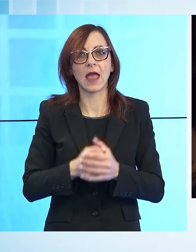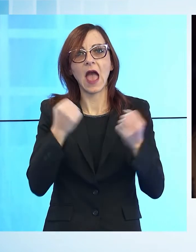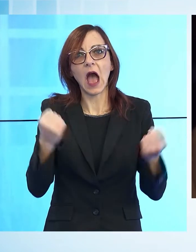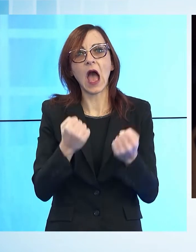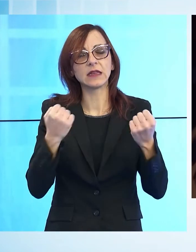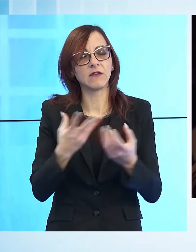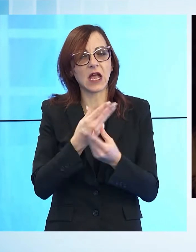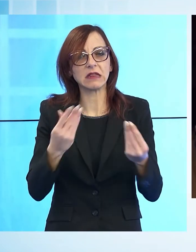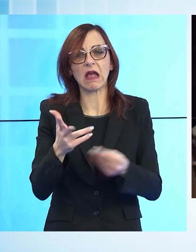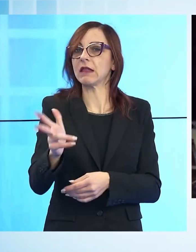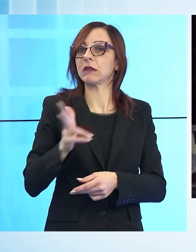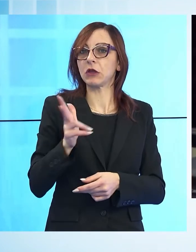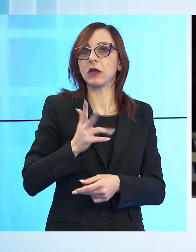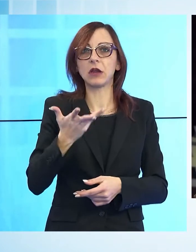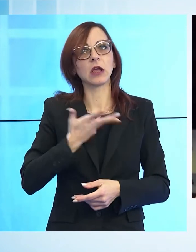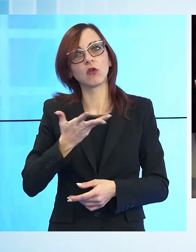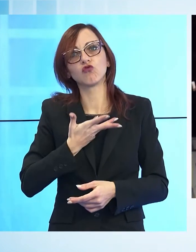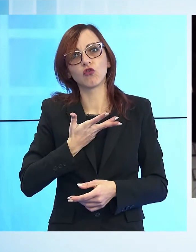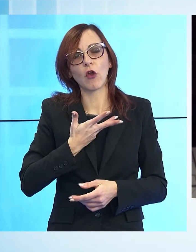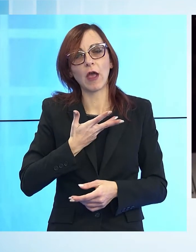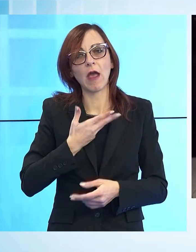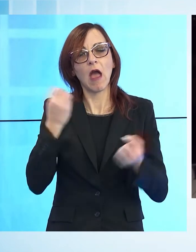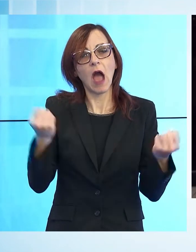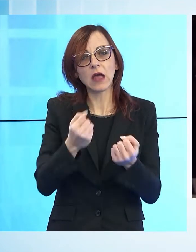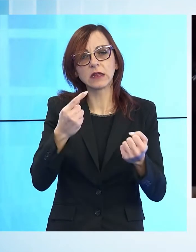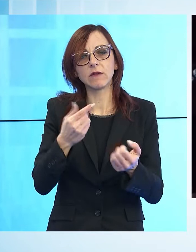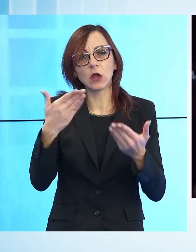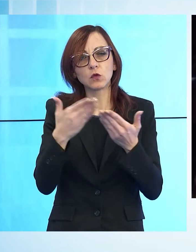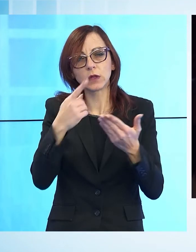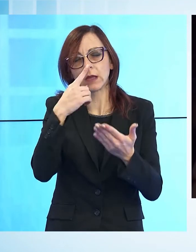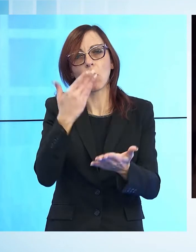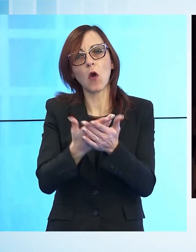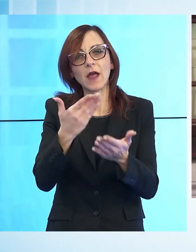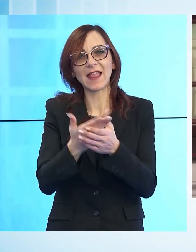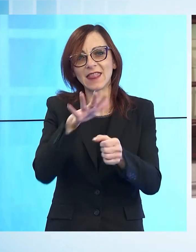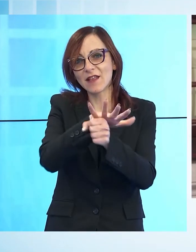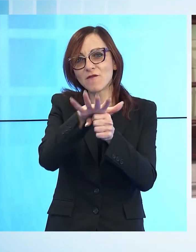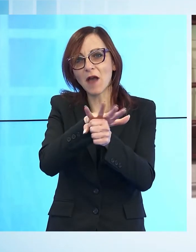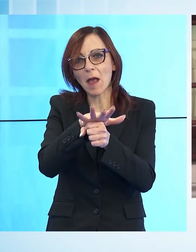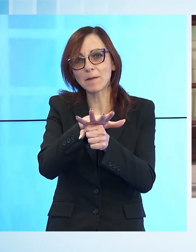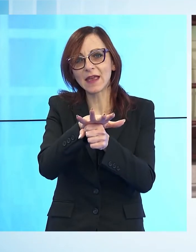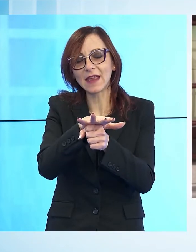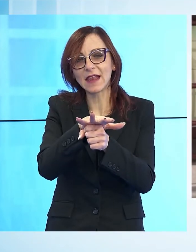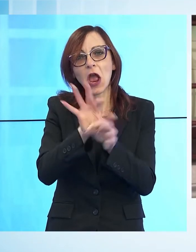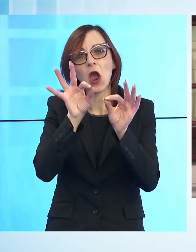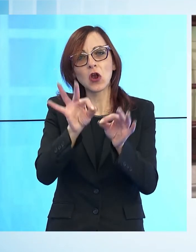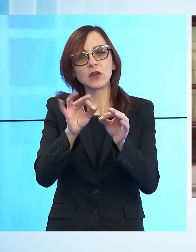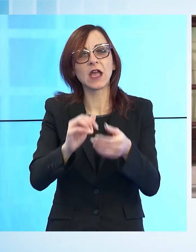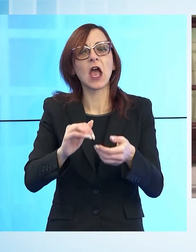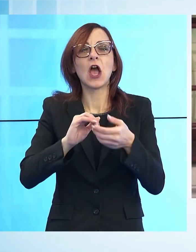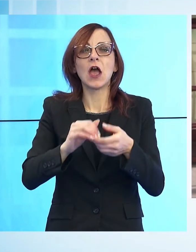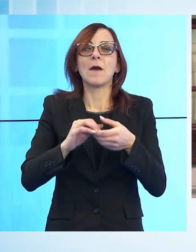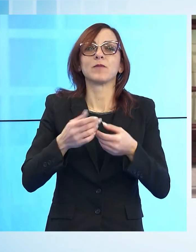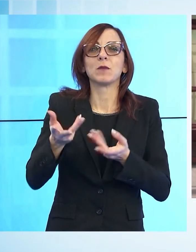saranno ricchi, saranno studiati proprio per le famiglie, per riportare un po' di socialità all